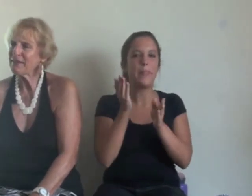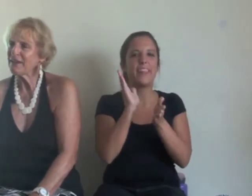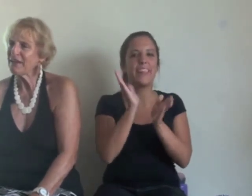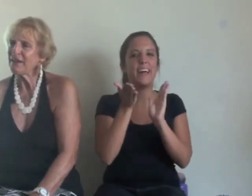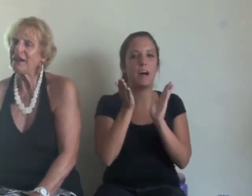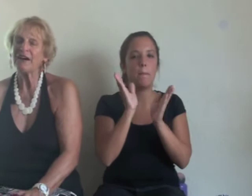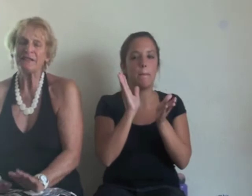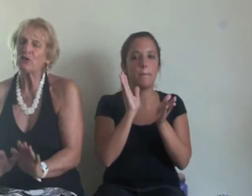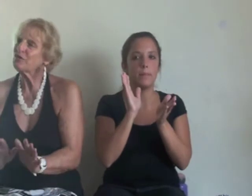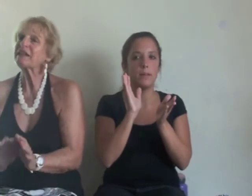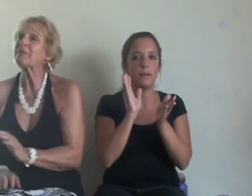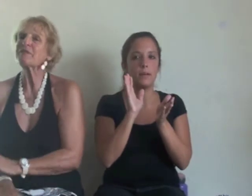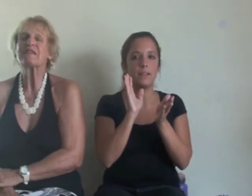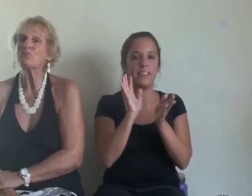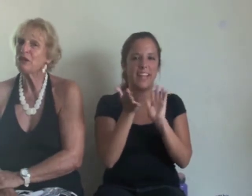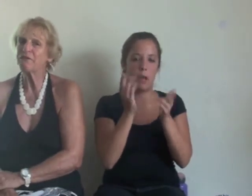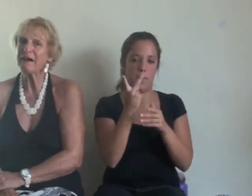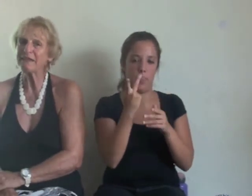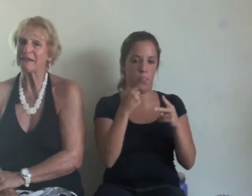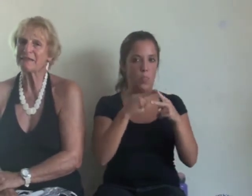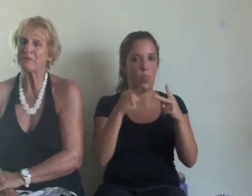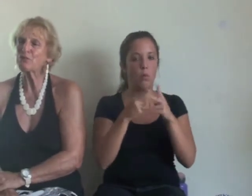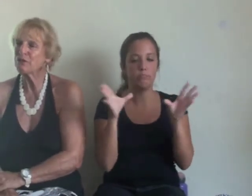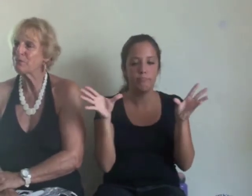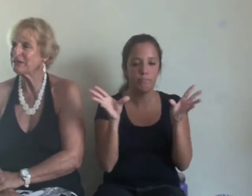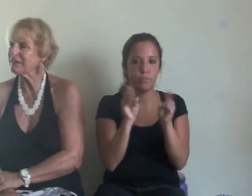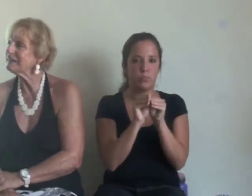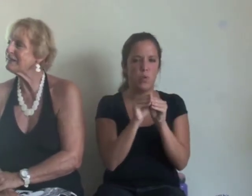de dos terapias, muy fáciles, pero muy potentes.